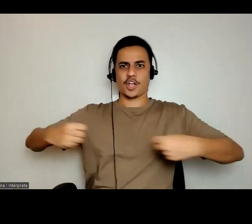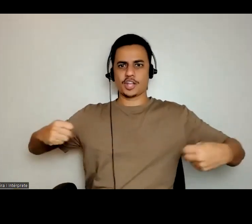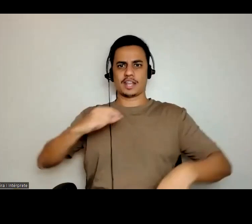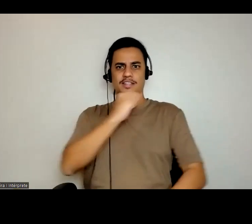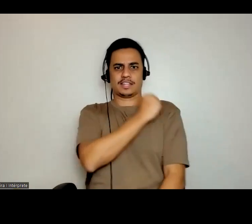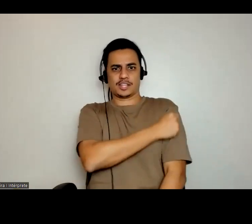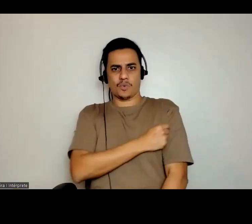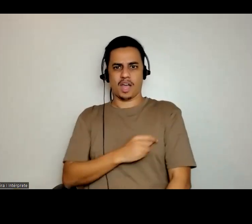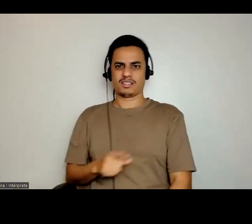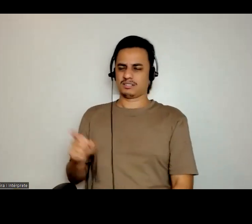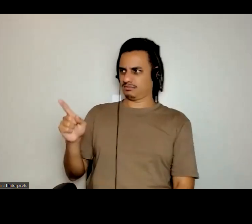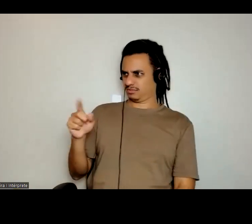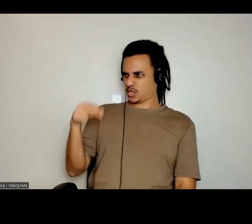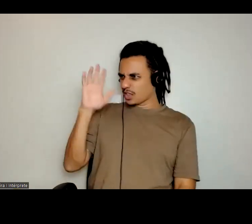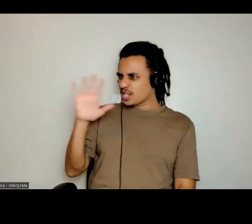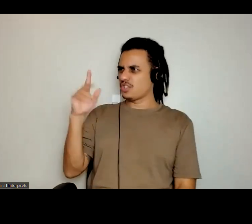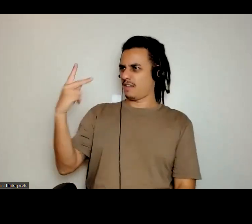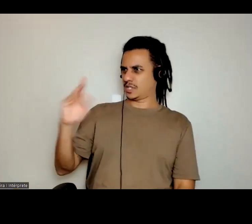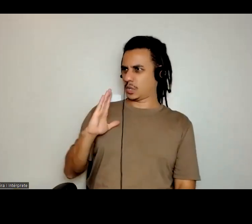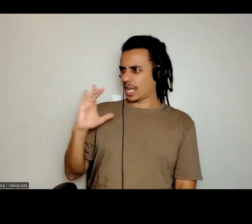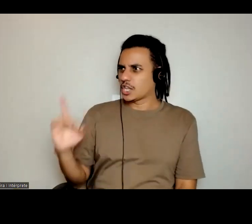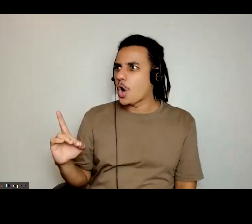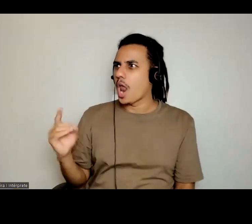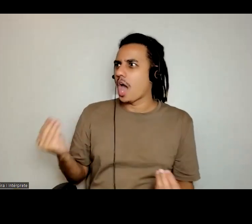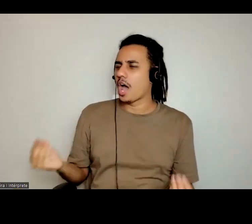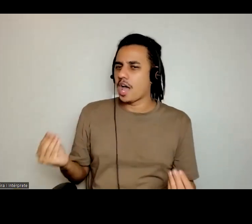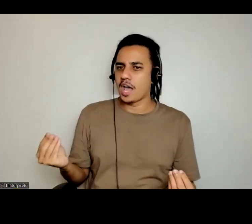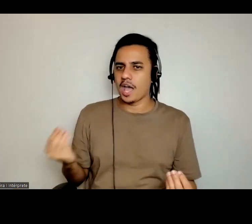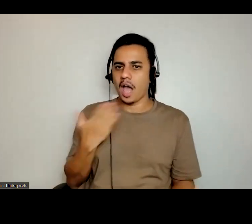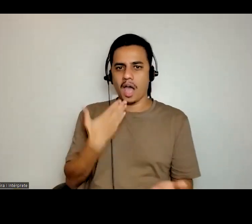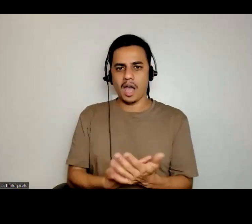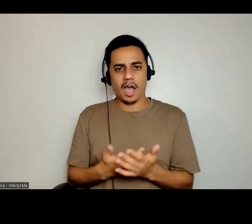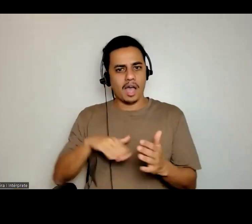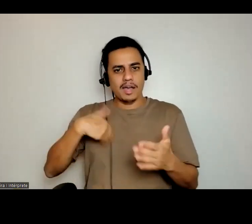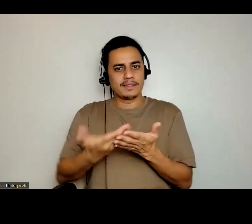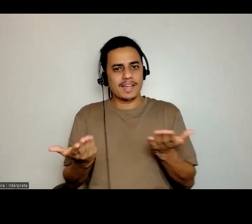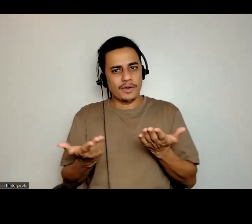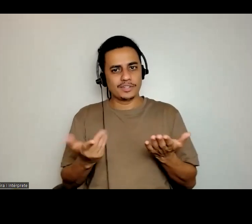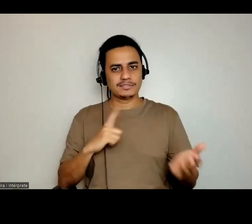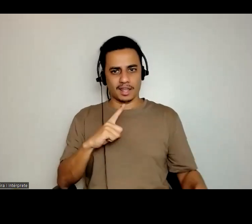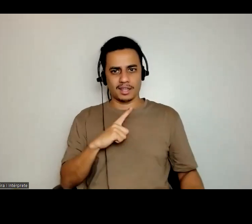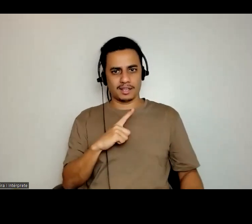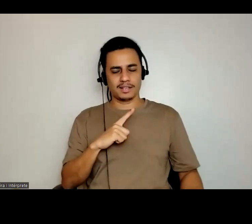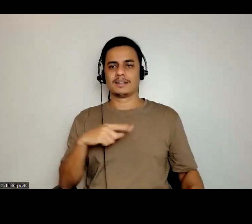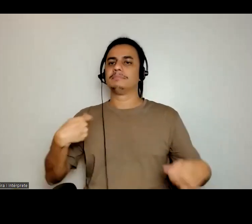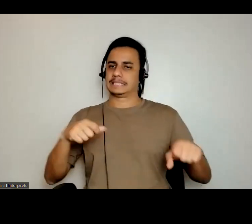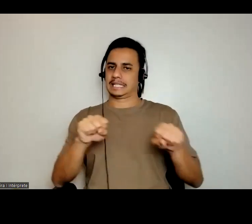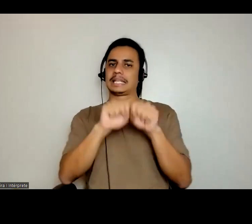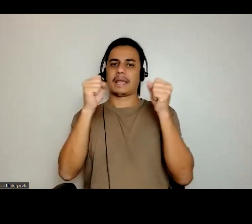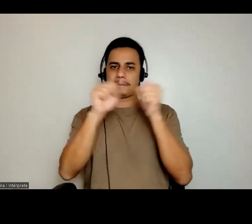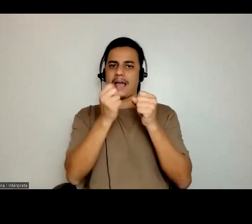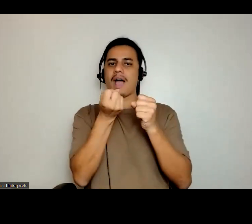Nordeste tem uma coordenadora, entende? Então, é necessário quebrar um monte de cristalzinhos